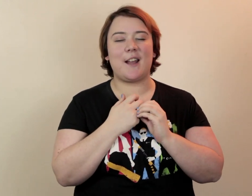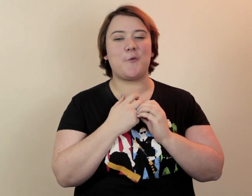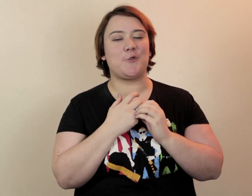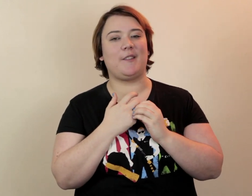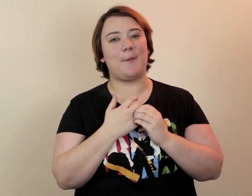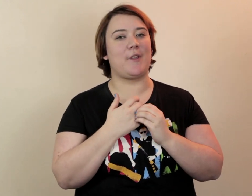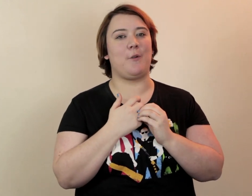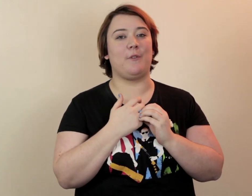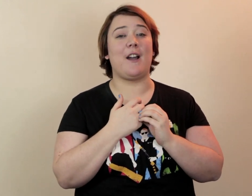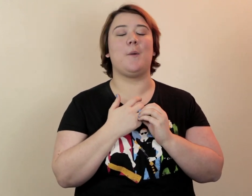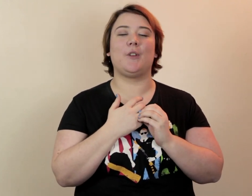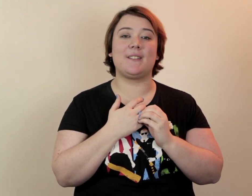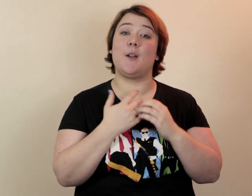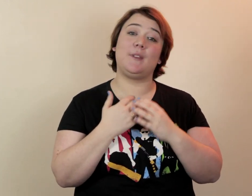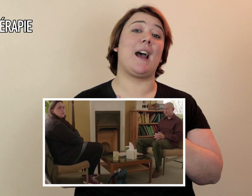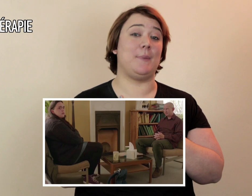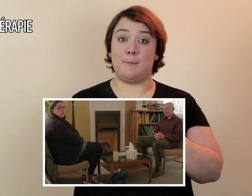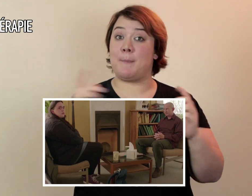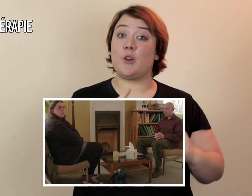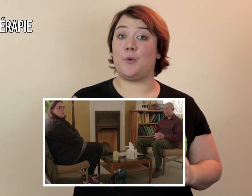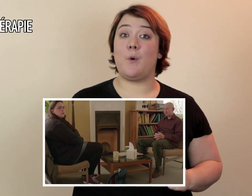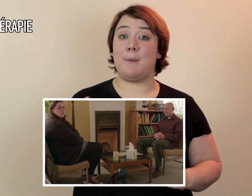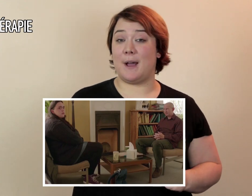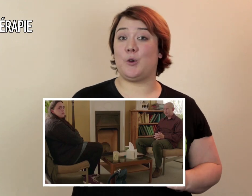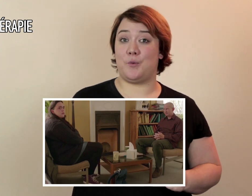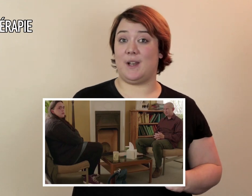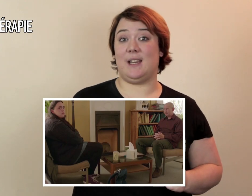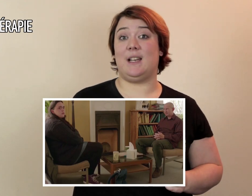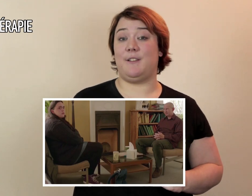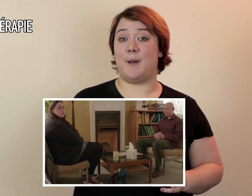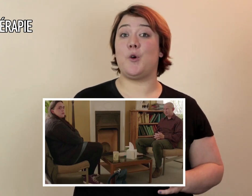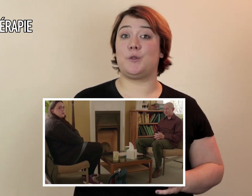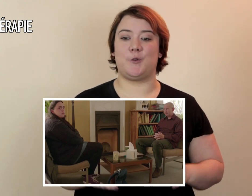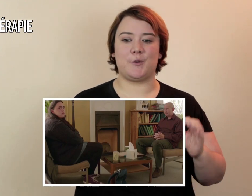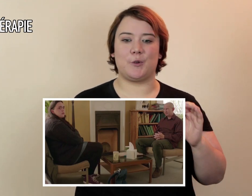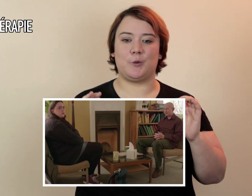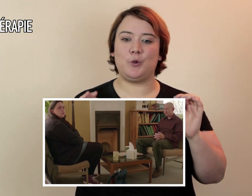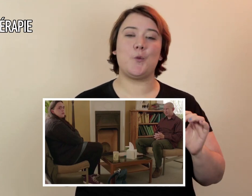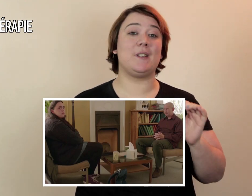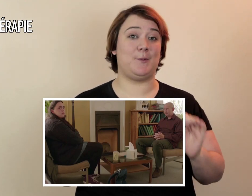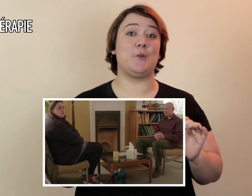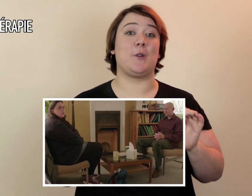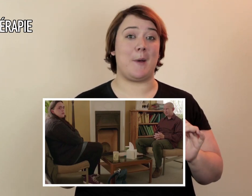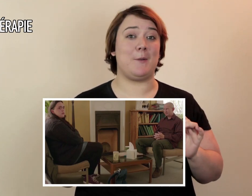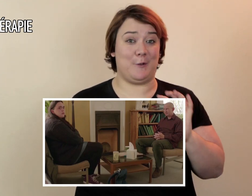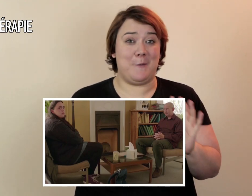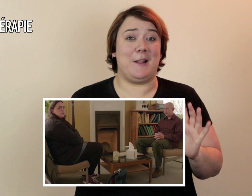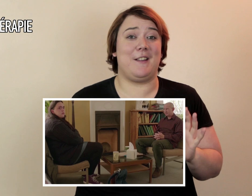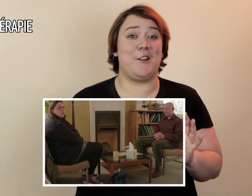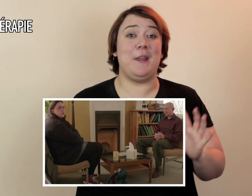tellement de jouets Tellement de réconfort Et en même temps c'est comme une thérapie Mais pas que pour moi Et pas que pour les femmes grosses Je pense que tout le monde Qui se pose devant My Mother's Family